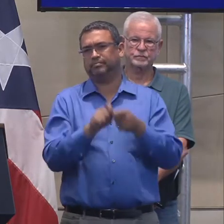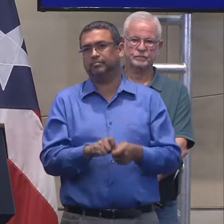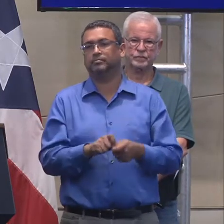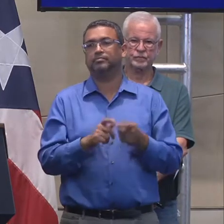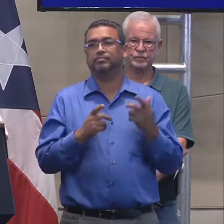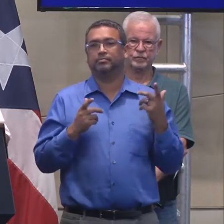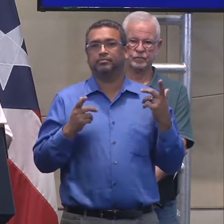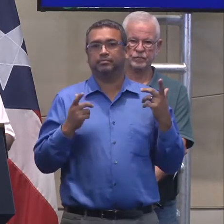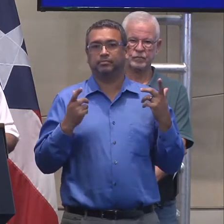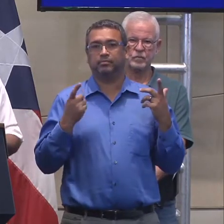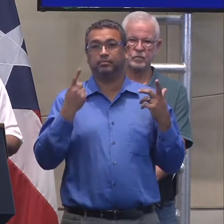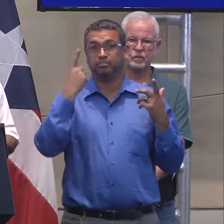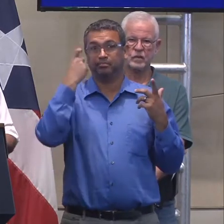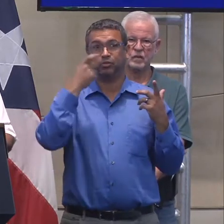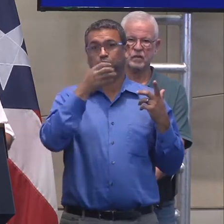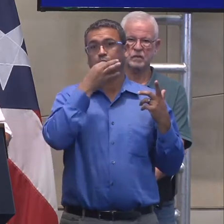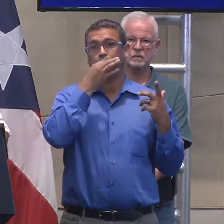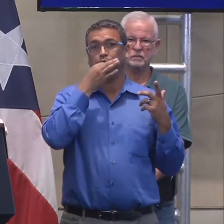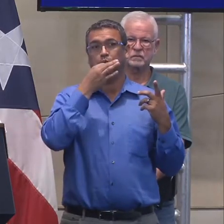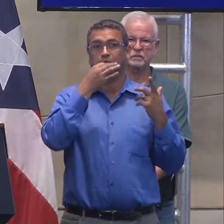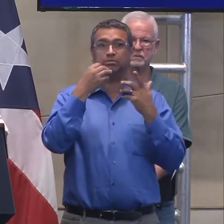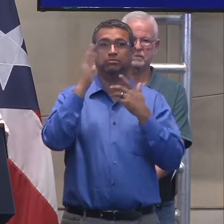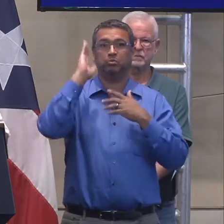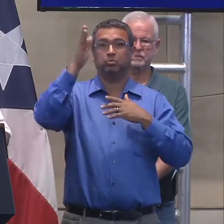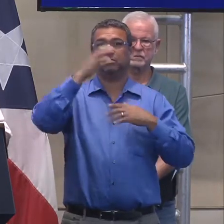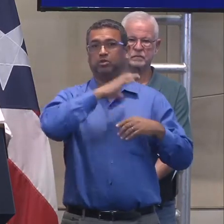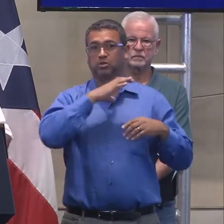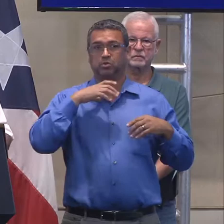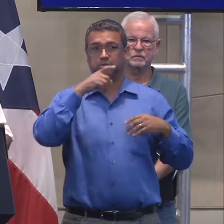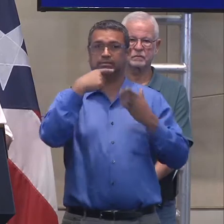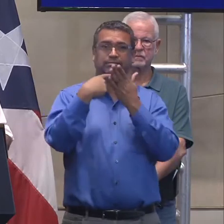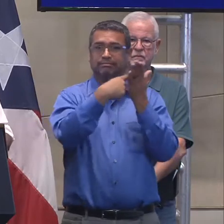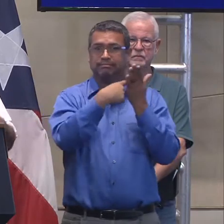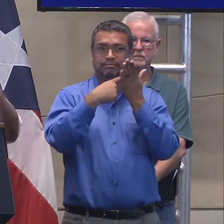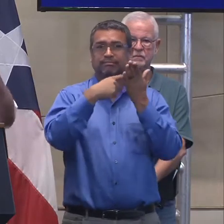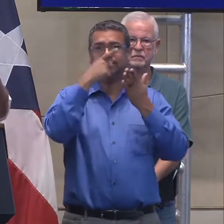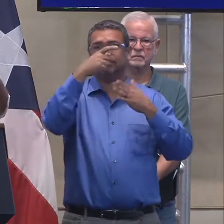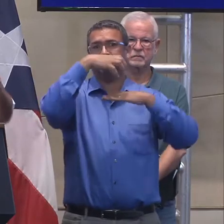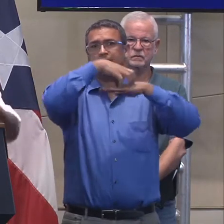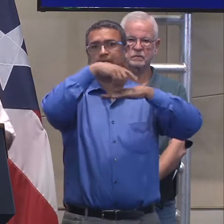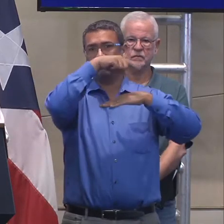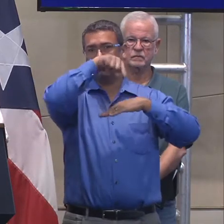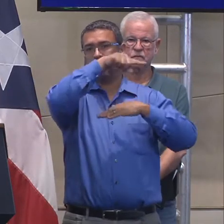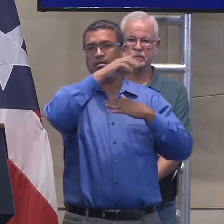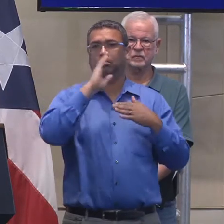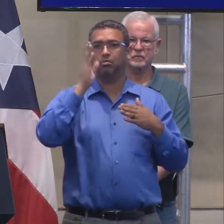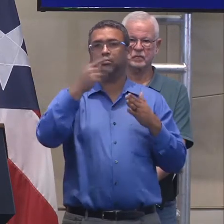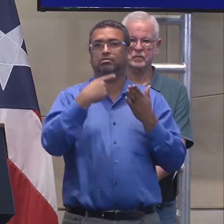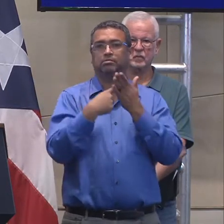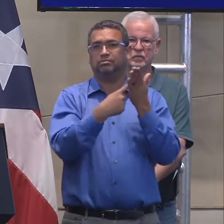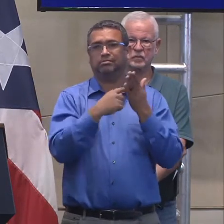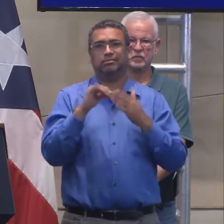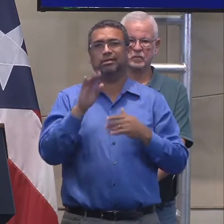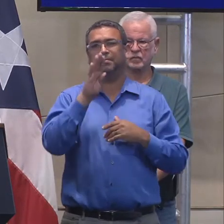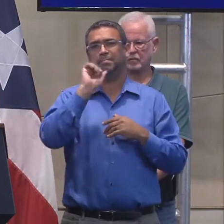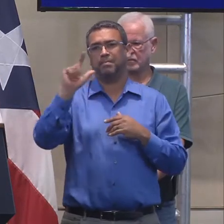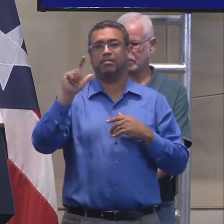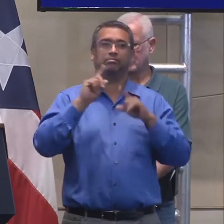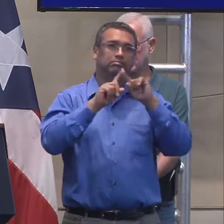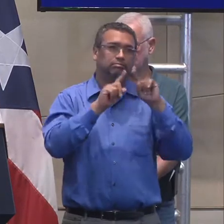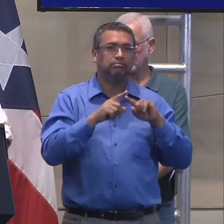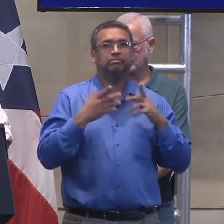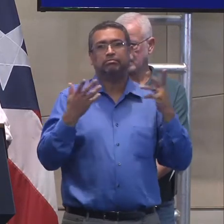medida que se debe de estar viendo ya en la próxima semana y las medidas a largo